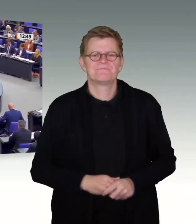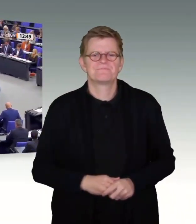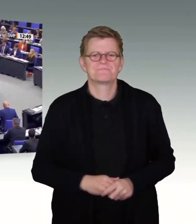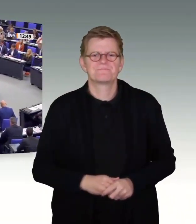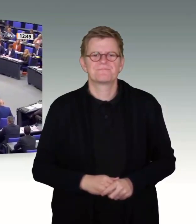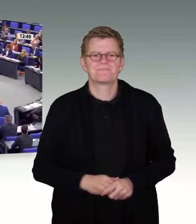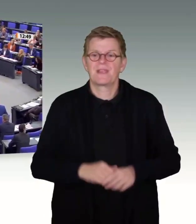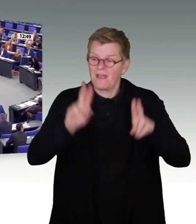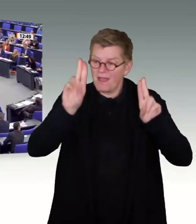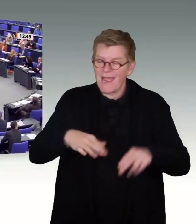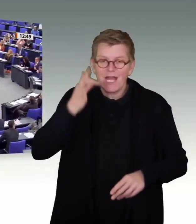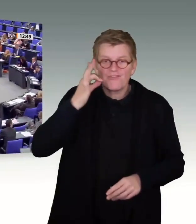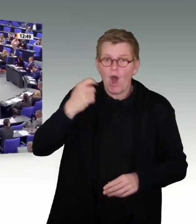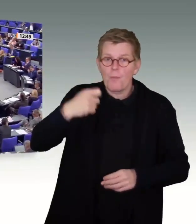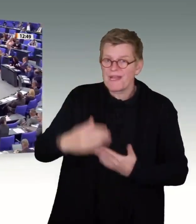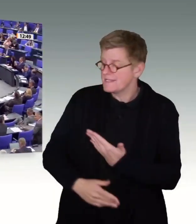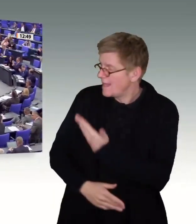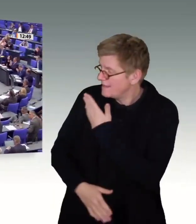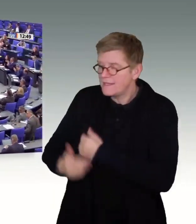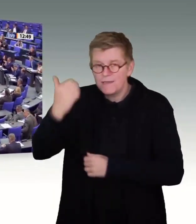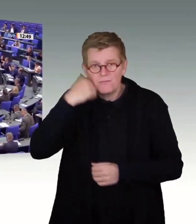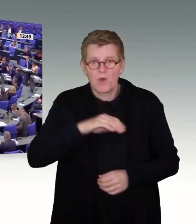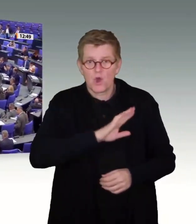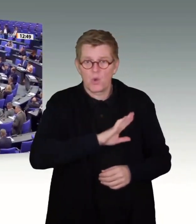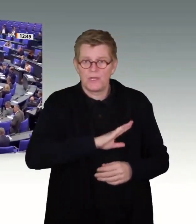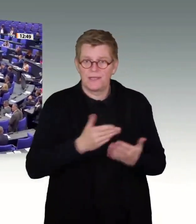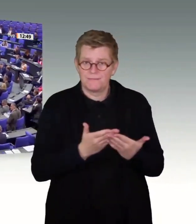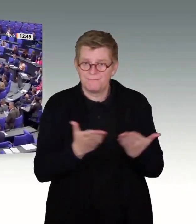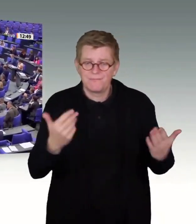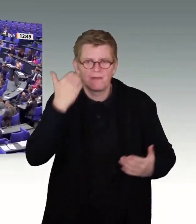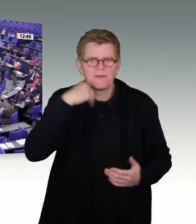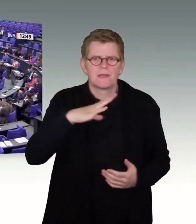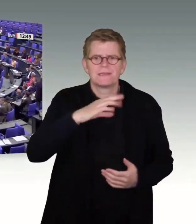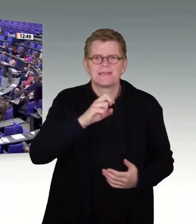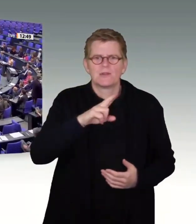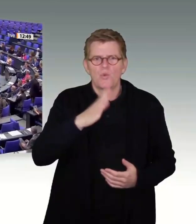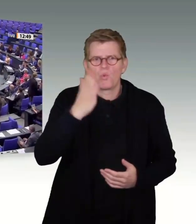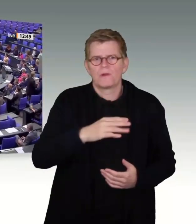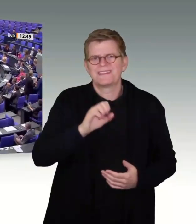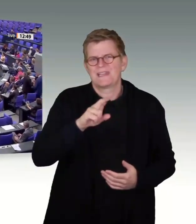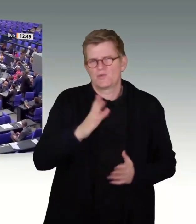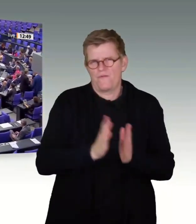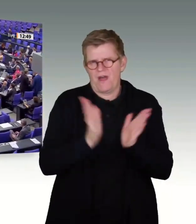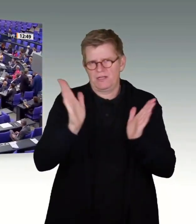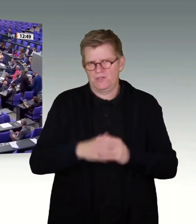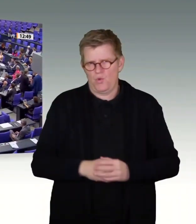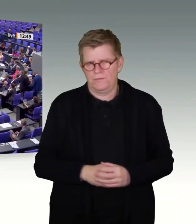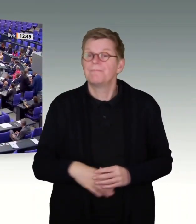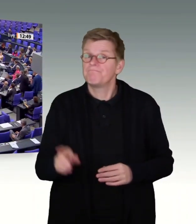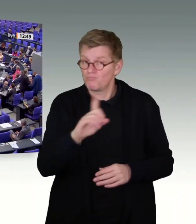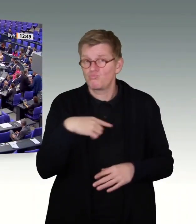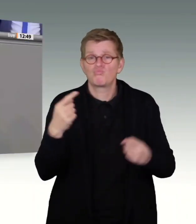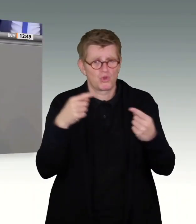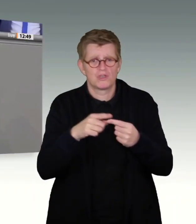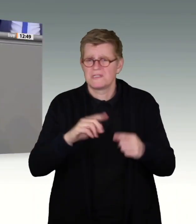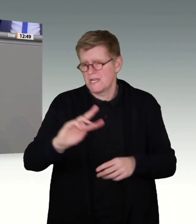Sehr geehrte Frau Präsidentin, liebe Kolleginnen und liebe CDU und CSU-Fraktion, uns eint das Ziel, Kinder